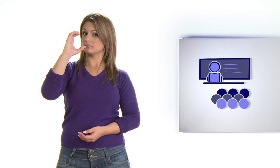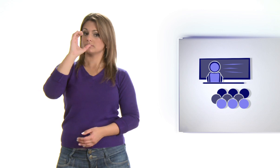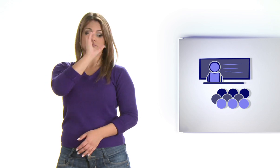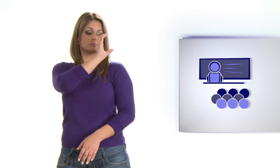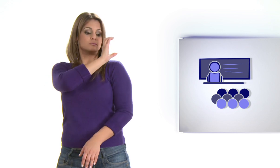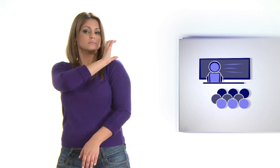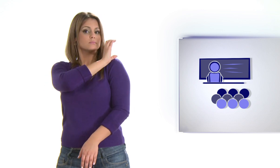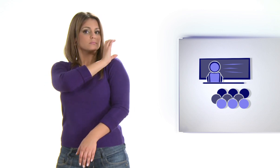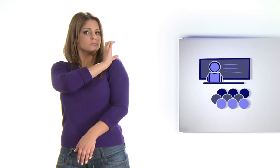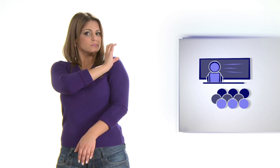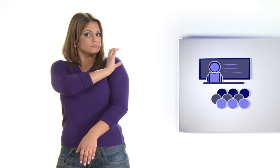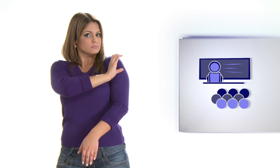Curso